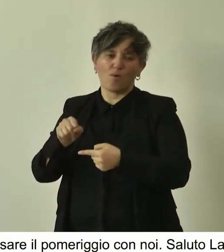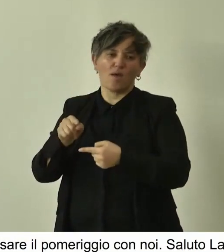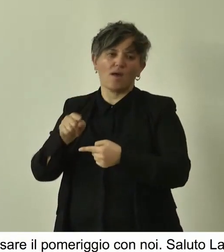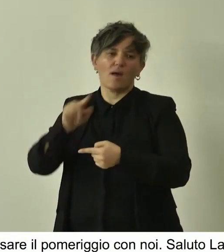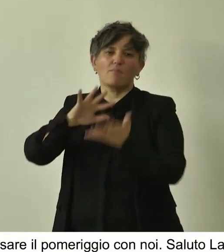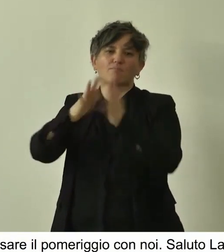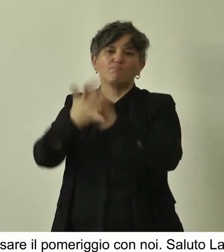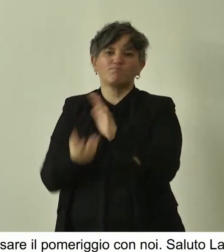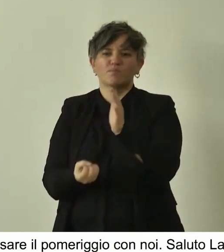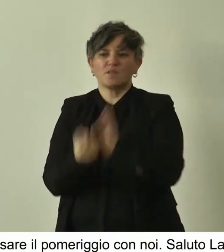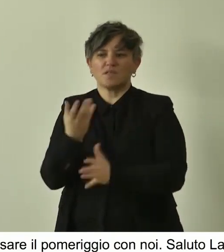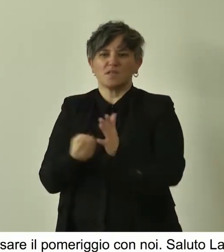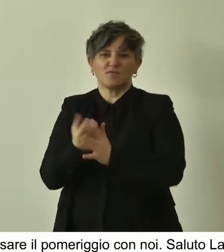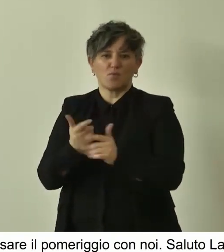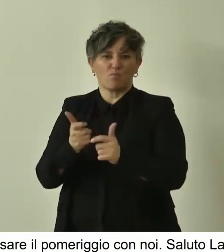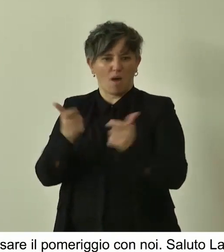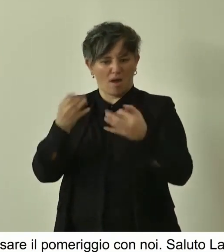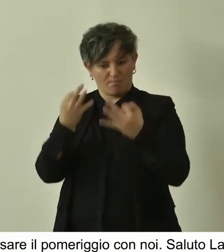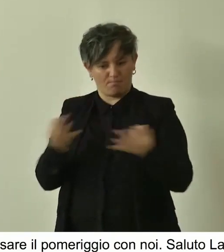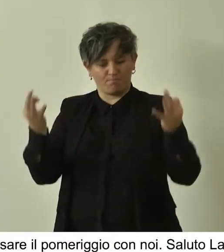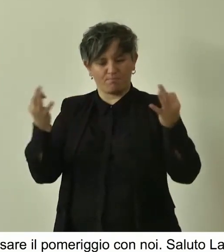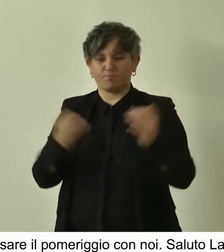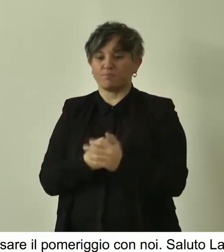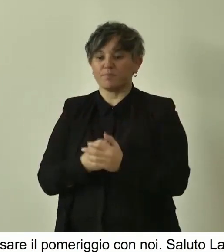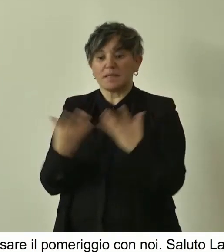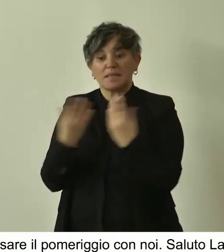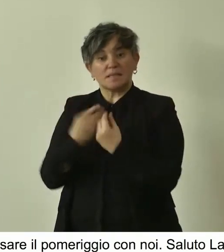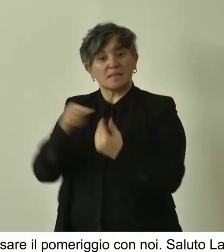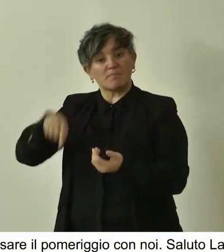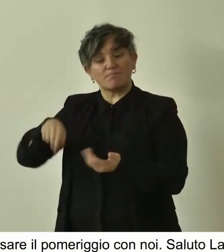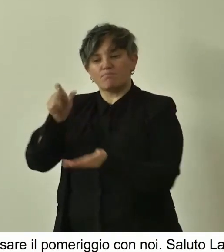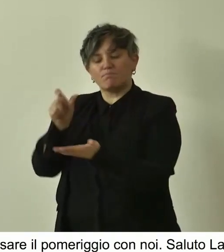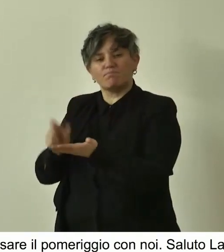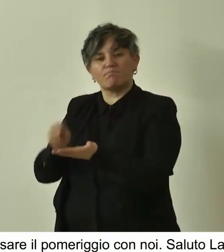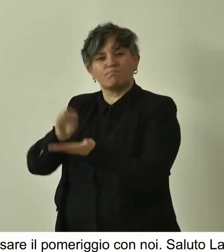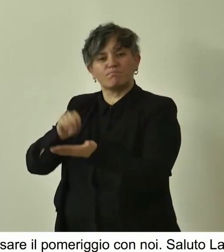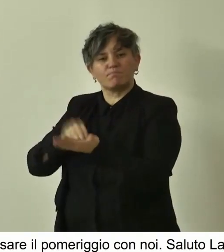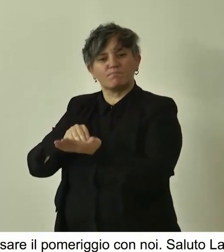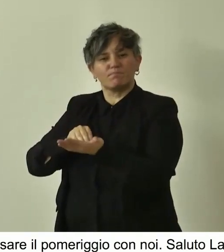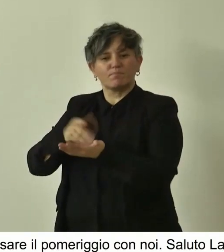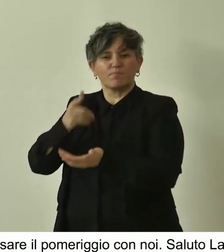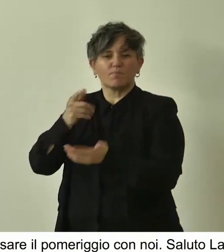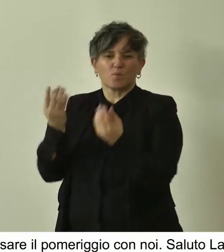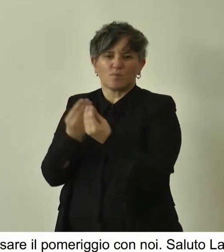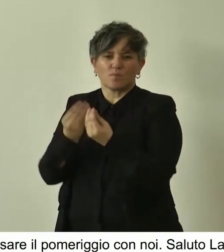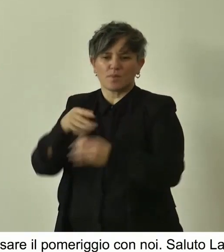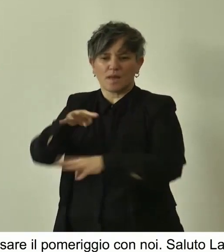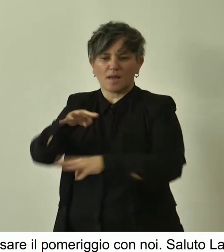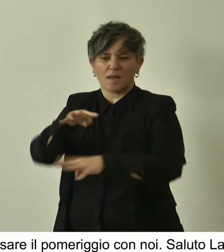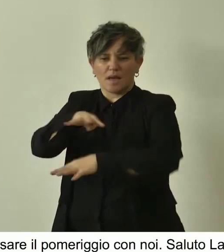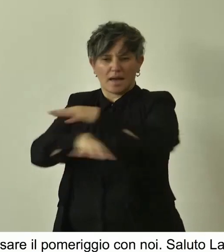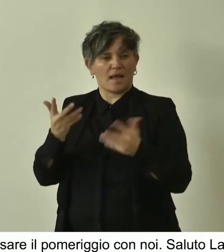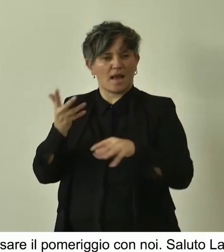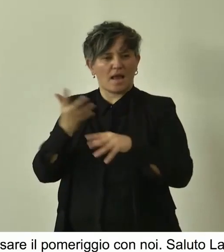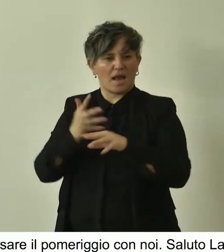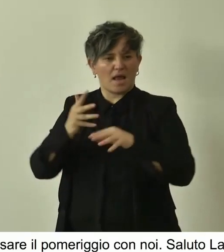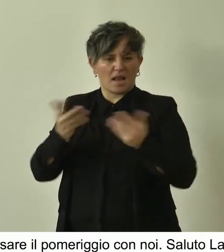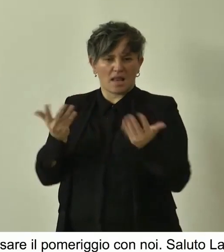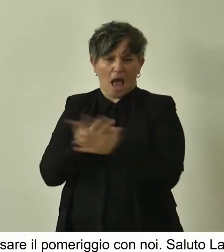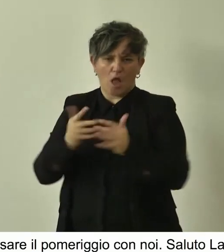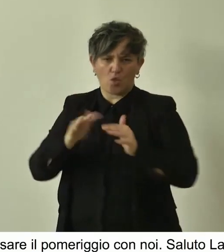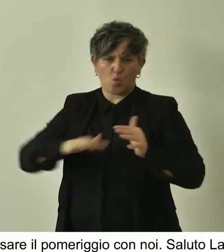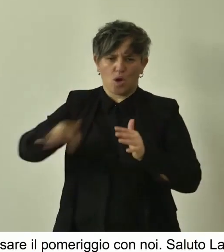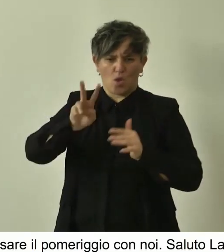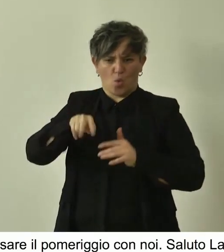svilupparsi ulteriormente. Con noi c'è il collega dell'Ufficio Rete Natura 2000 e attuazione della Comunità